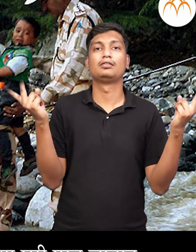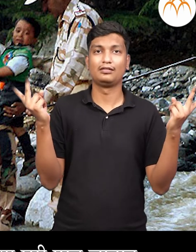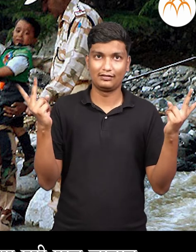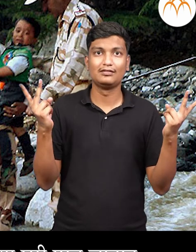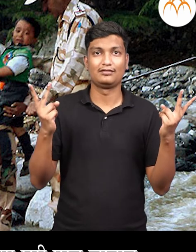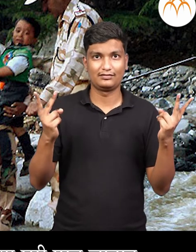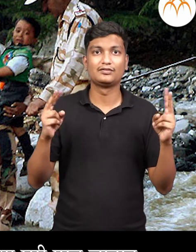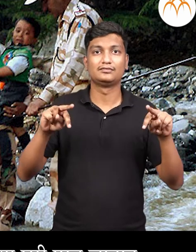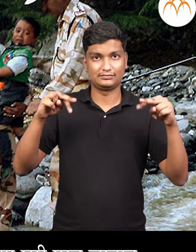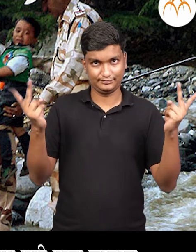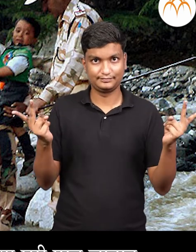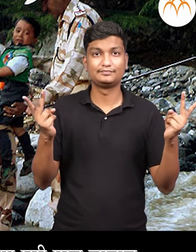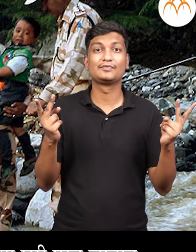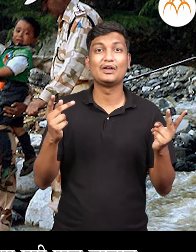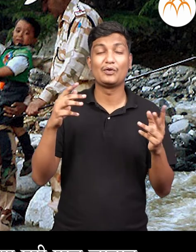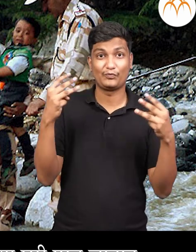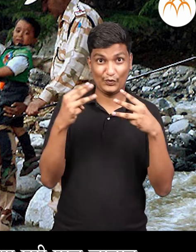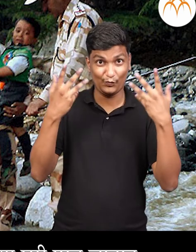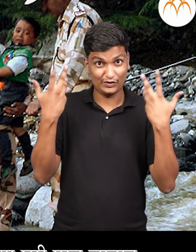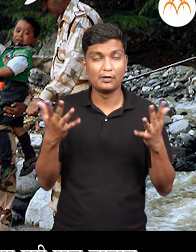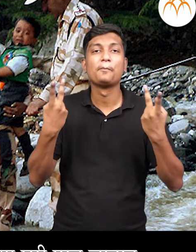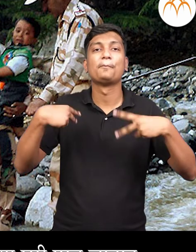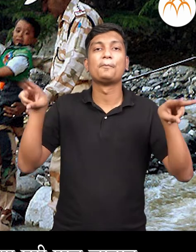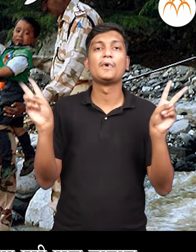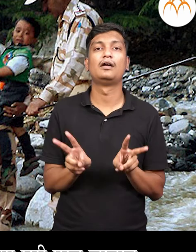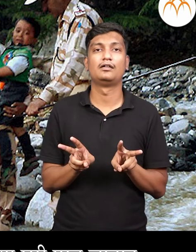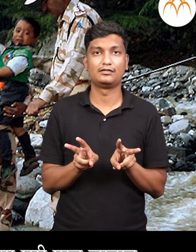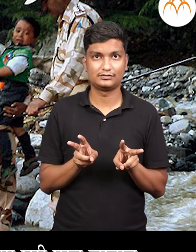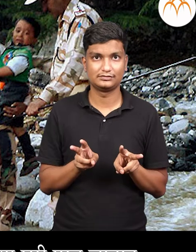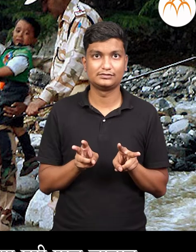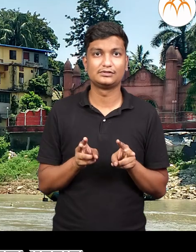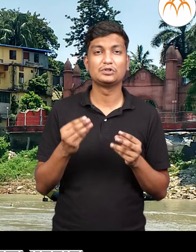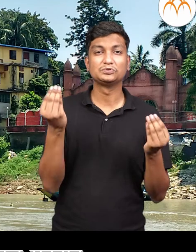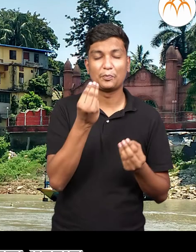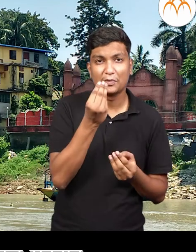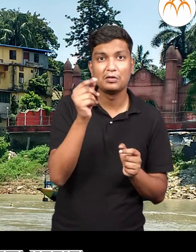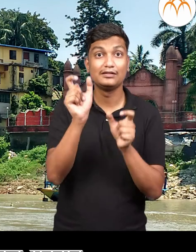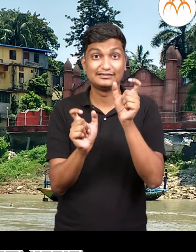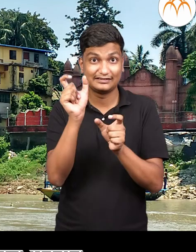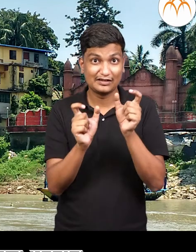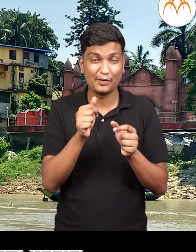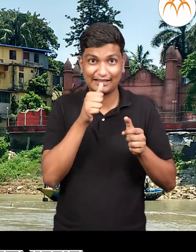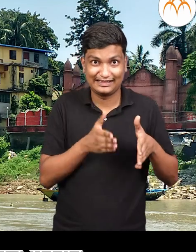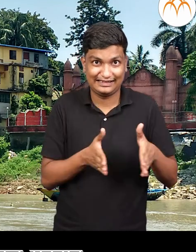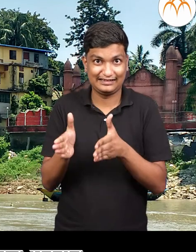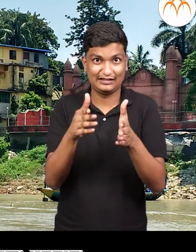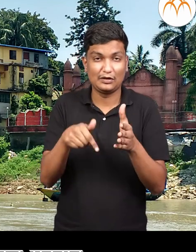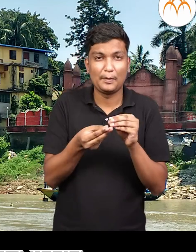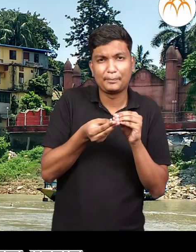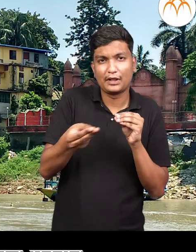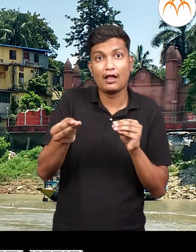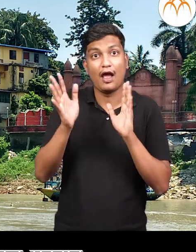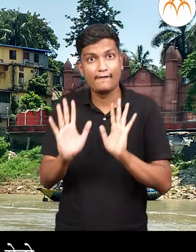युद्ध संपले कि ते लोक पुना अपल्या घरीब परत जातात। काही लोक नदीचा काठा जवल